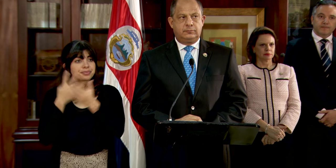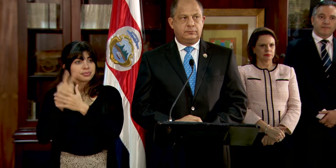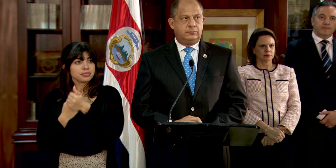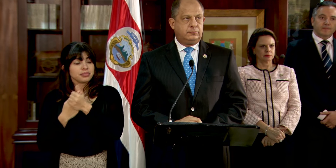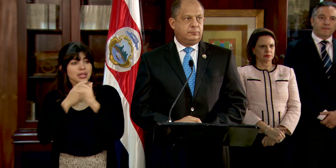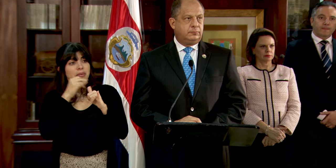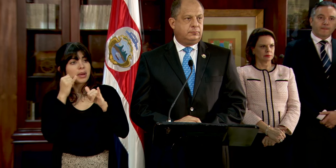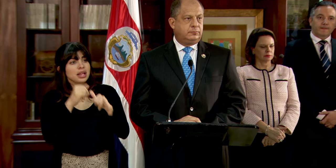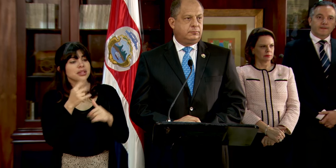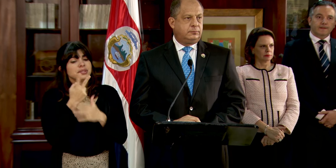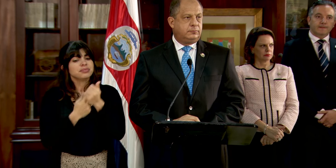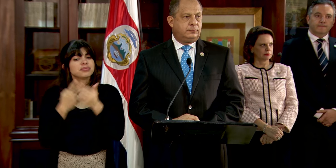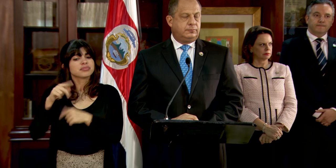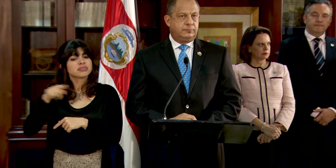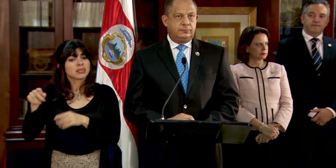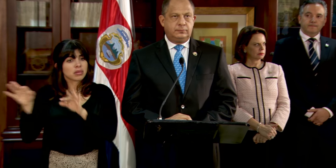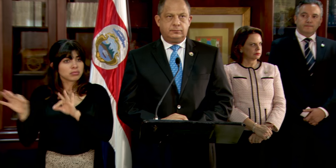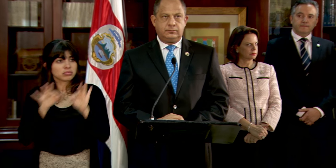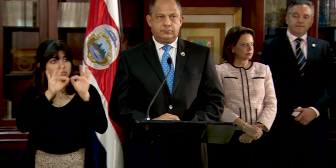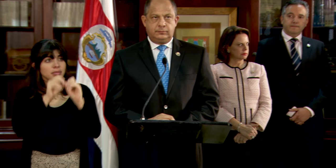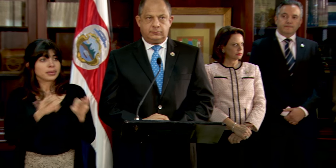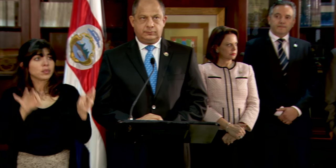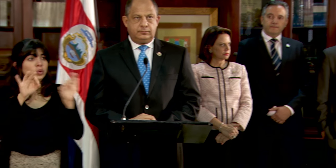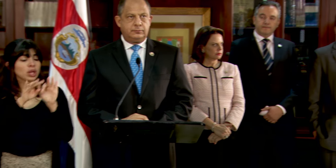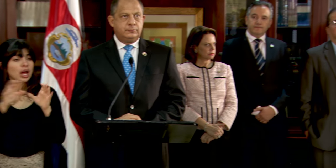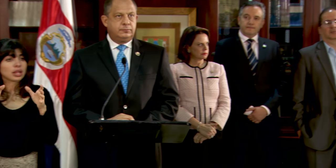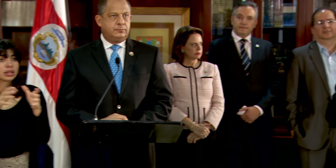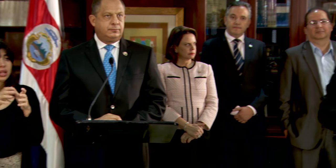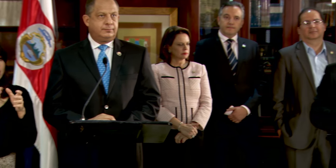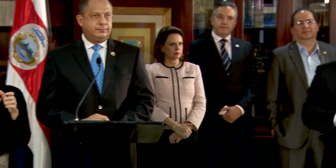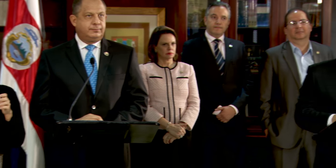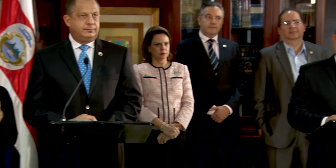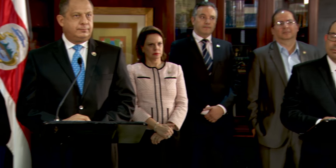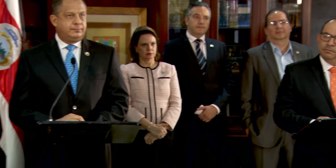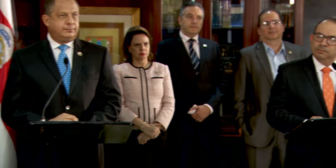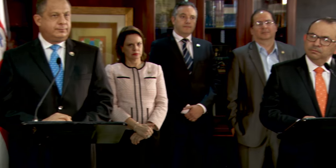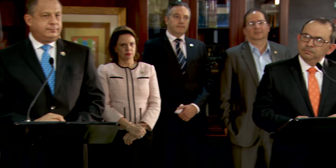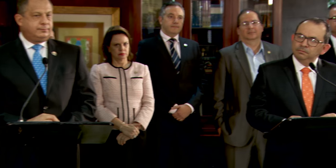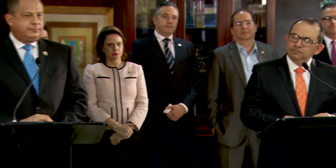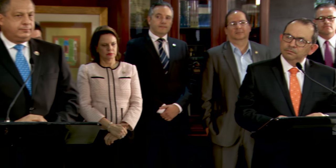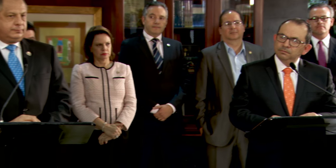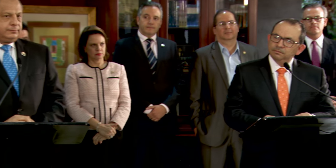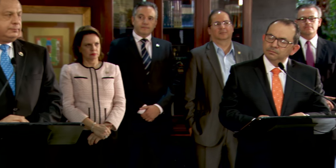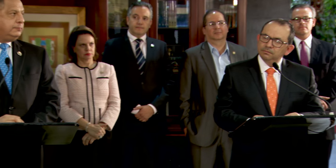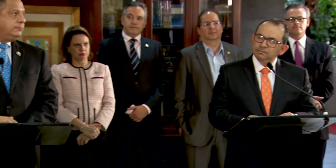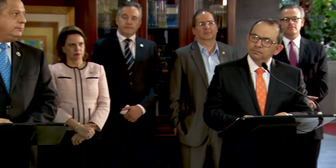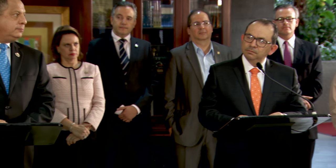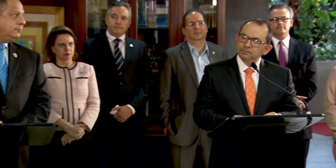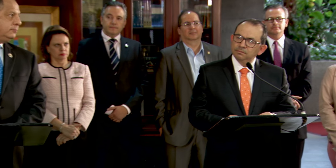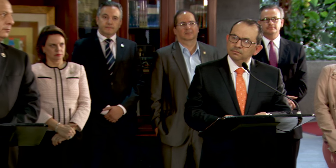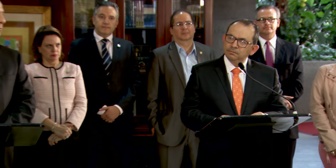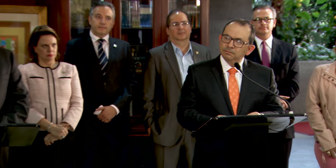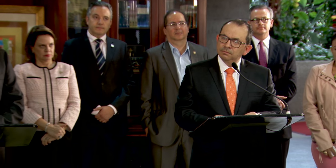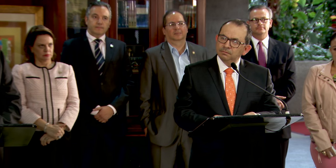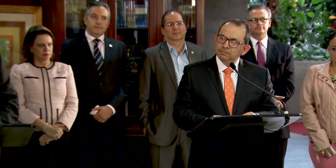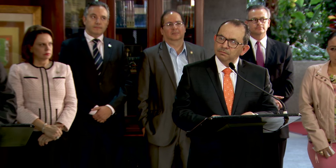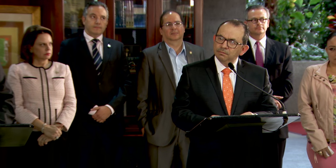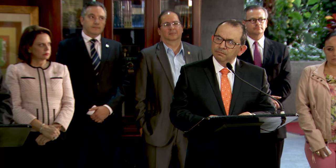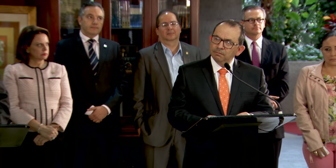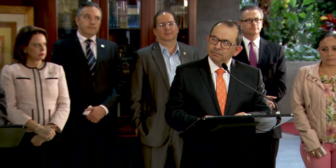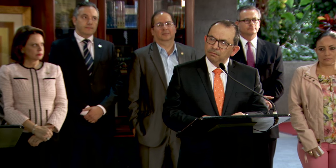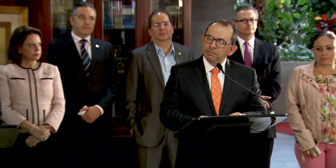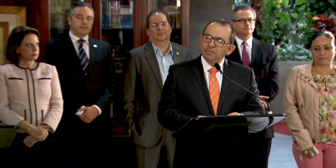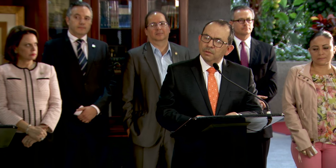el caso de ellas, ¿cómo va a ser? ¿Se va a priorizar la realización de la técnica? ¿Va a ser en el sector privado? ¿Cómo se va a abordar en el caso de esas primeras seis